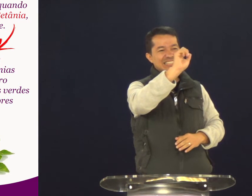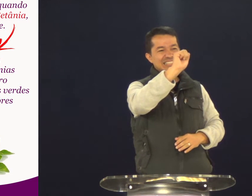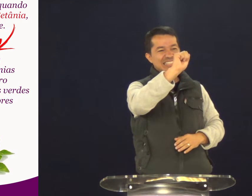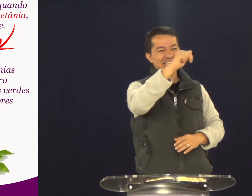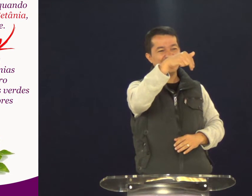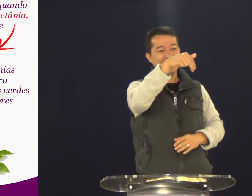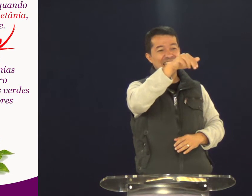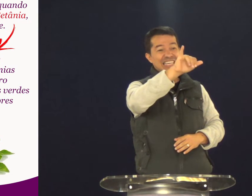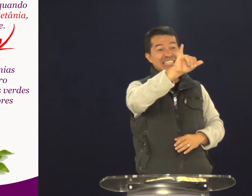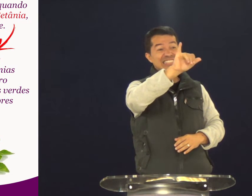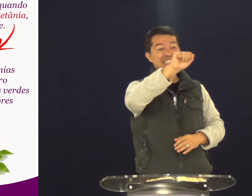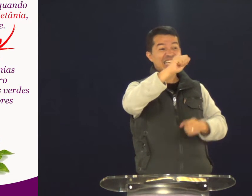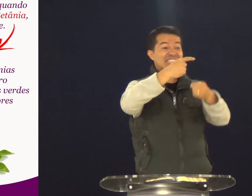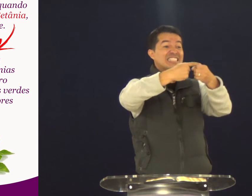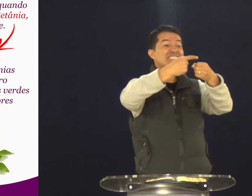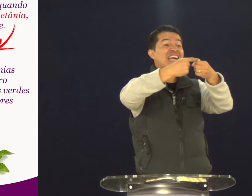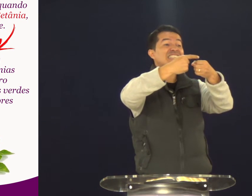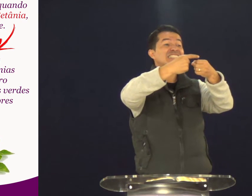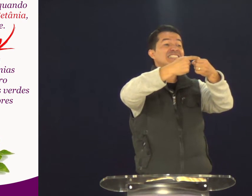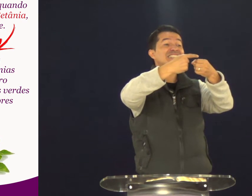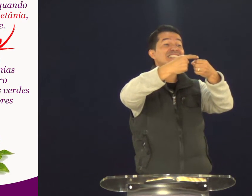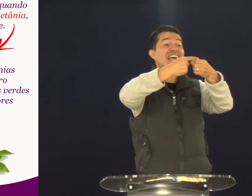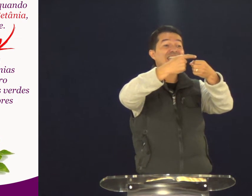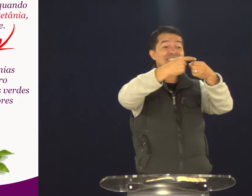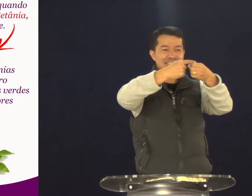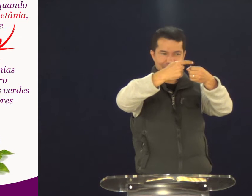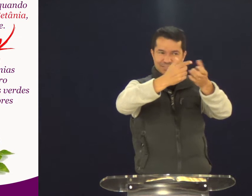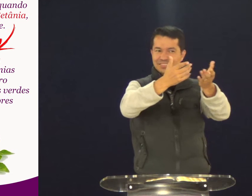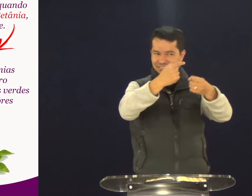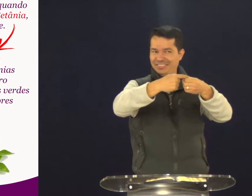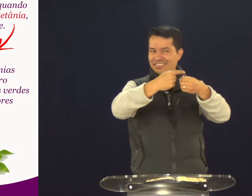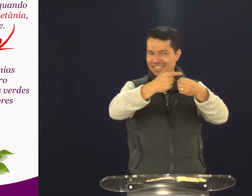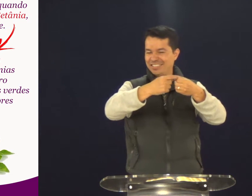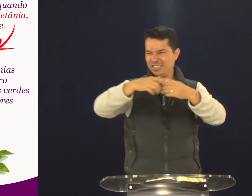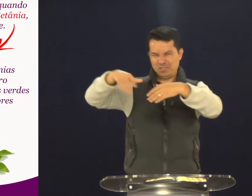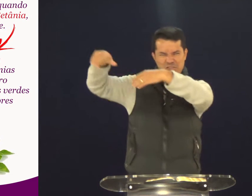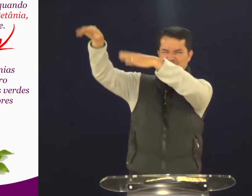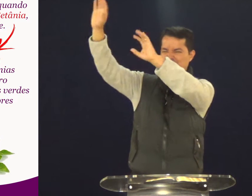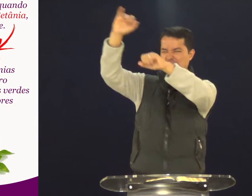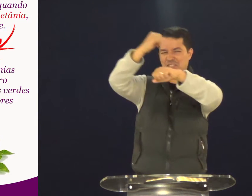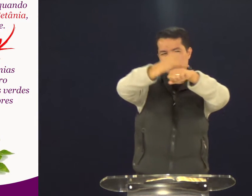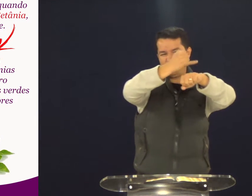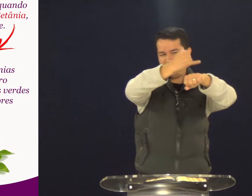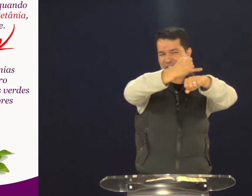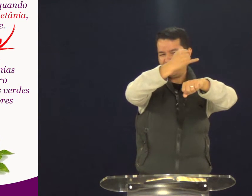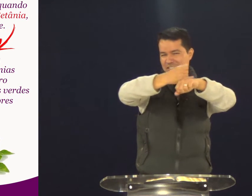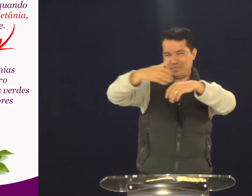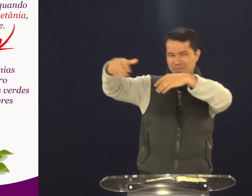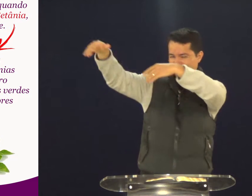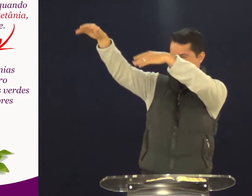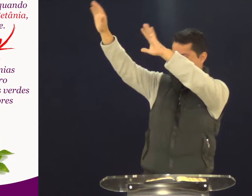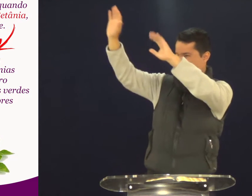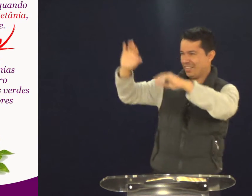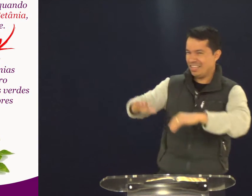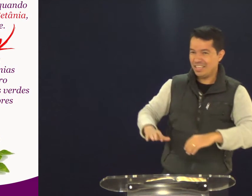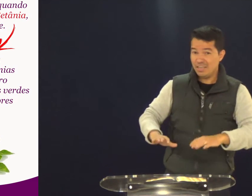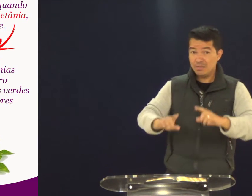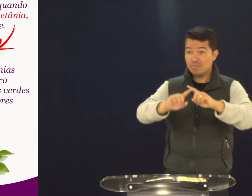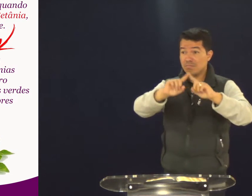Esse sinal é de Betânia. É uma cidade. É essa cidade. Cidade de Betânia.